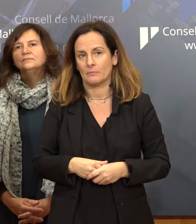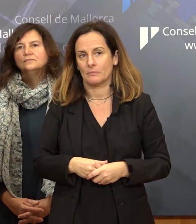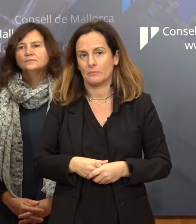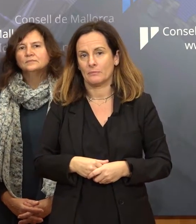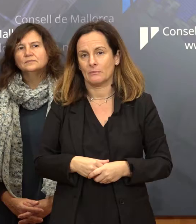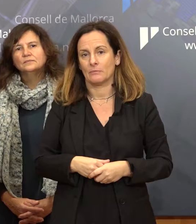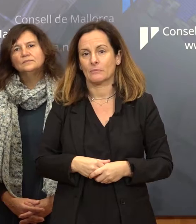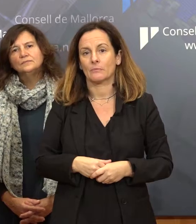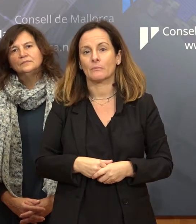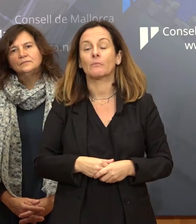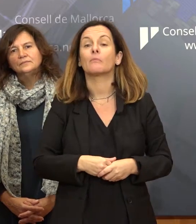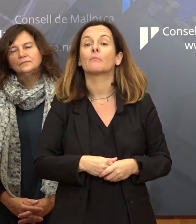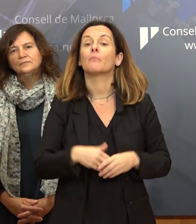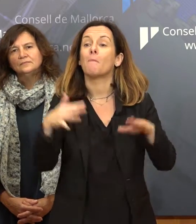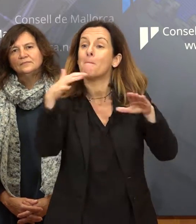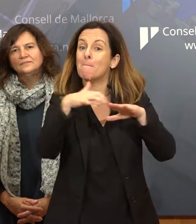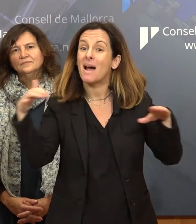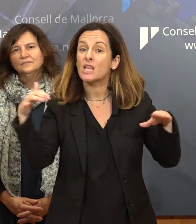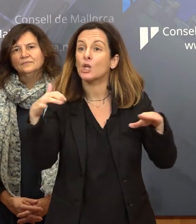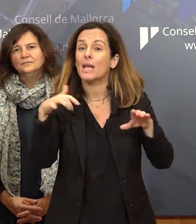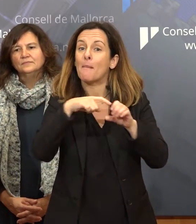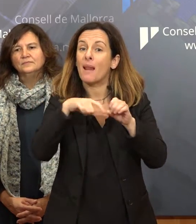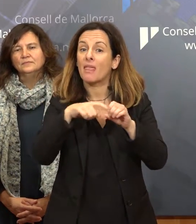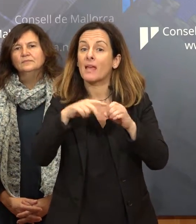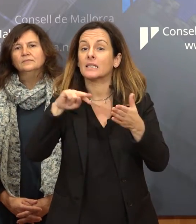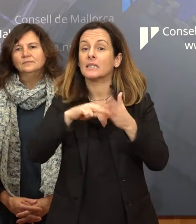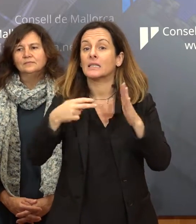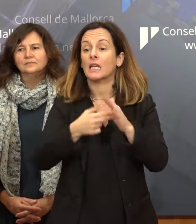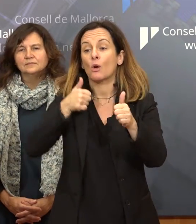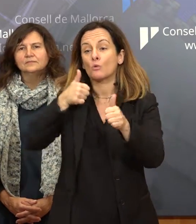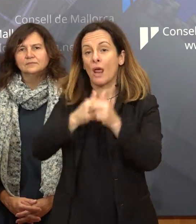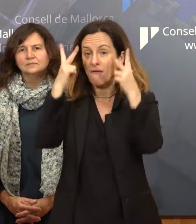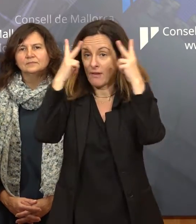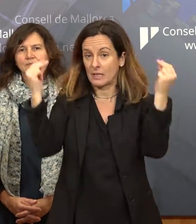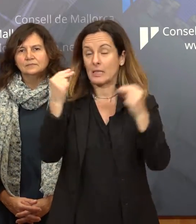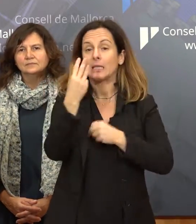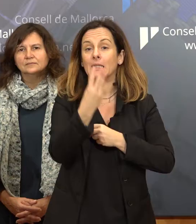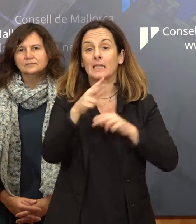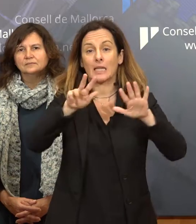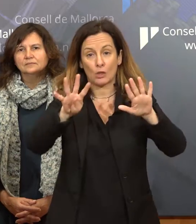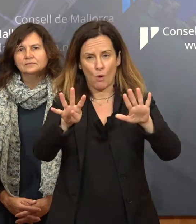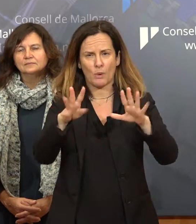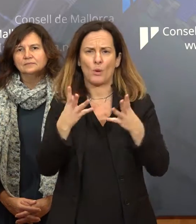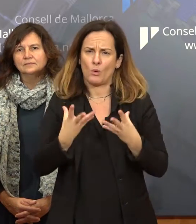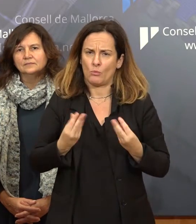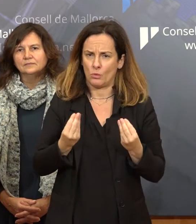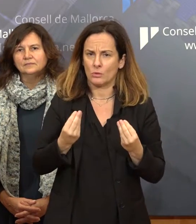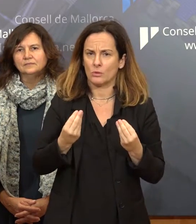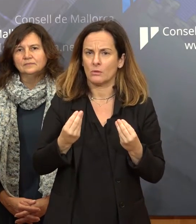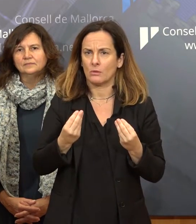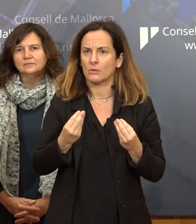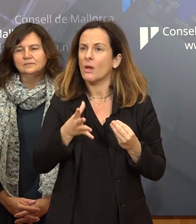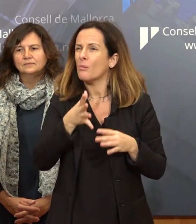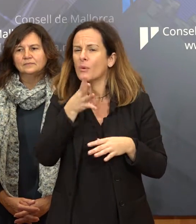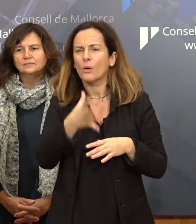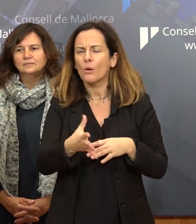La majoria de places són per tècnica a la infermeria. Exacte. Són moltes i hi ha una gran mancança